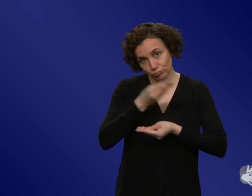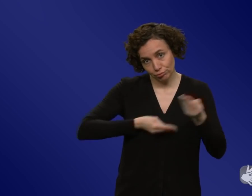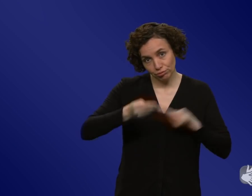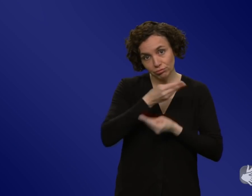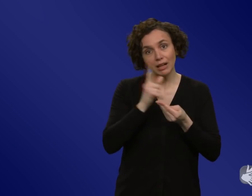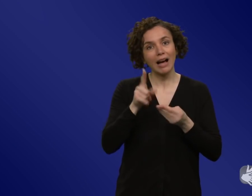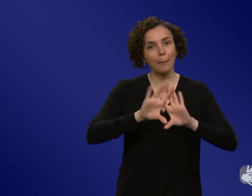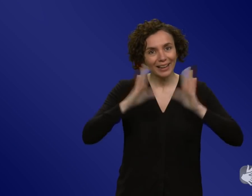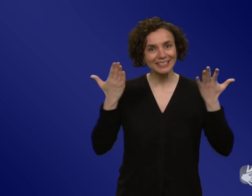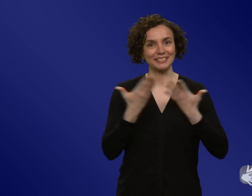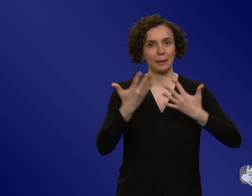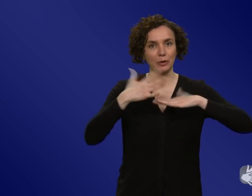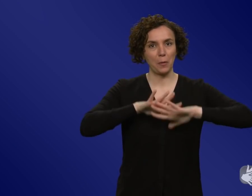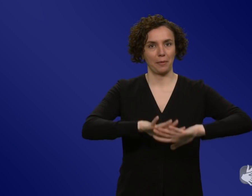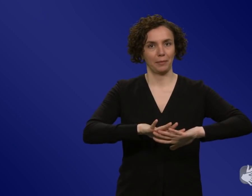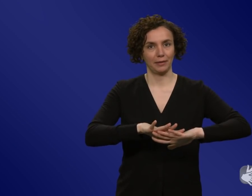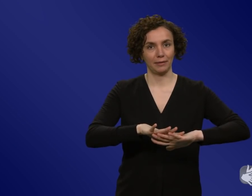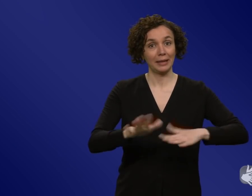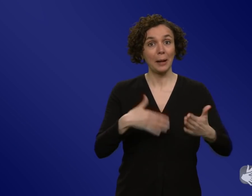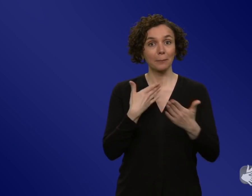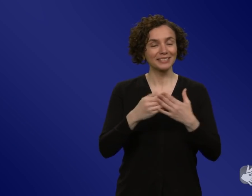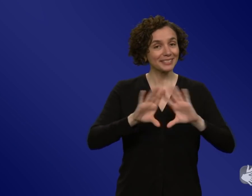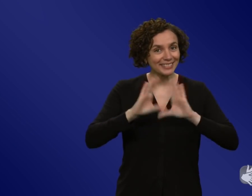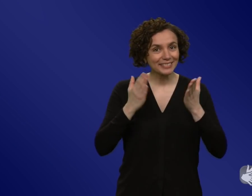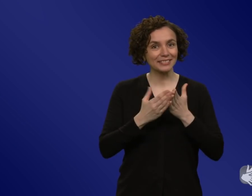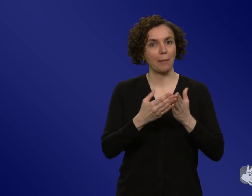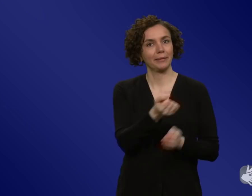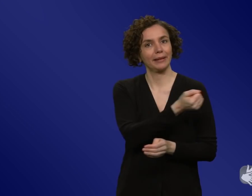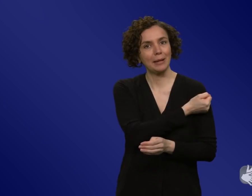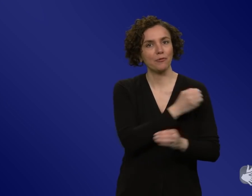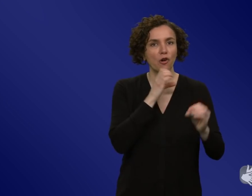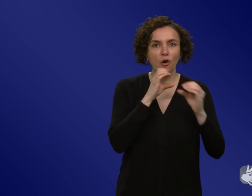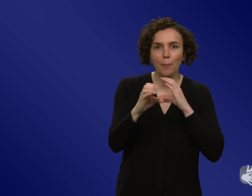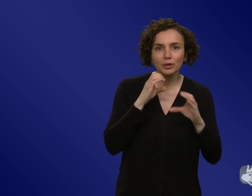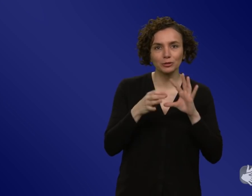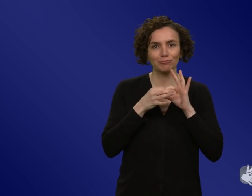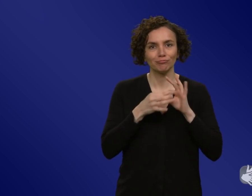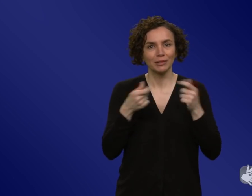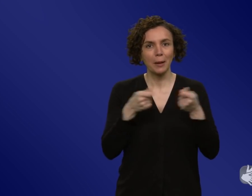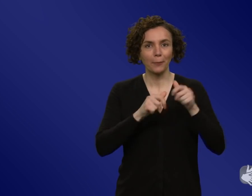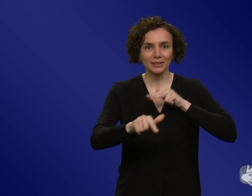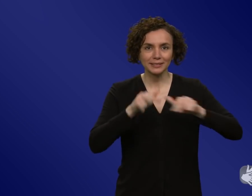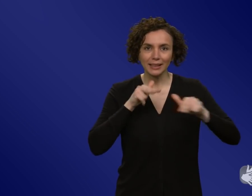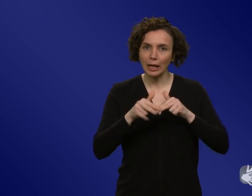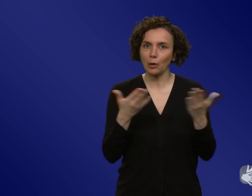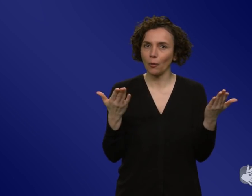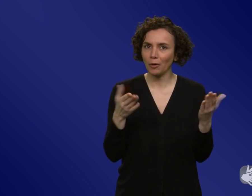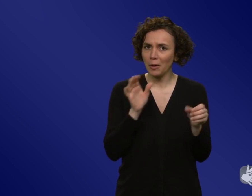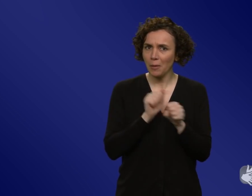Impfkommunikation aus der Politik heraus subsummiert, Frau Biet, steht da ein Grundprinzip dahinter, was vielleicht falsch verstanden